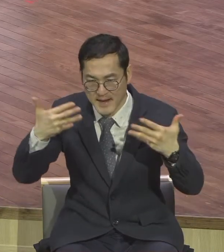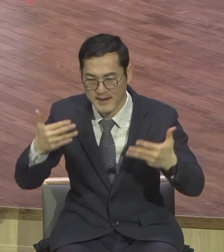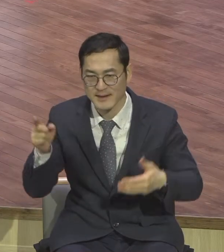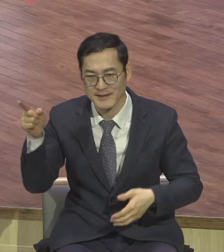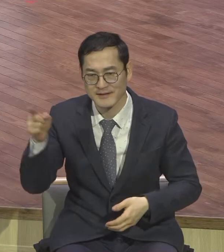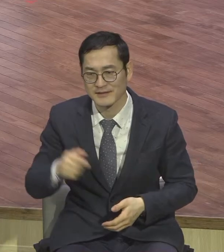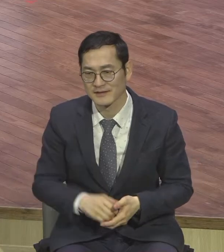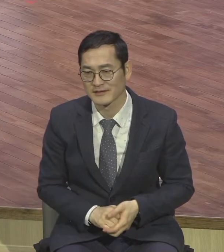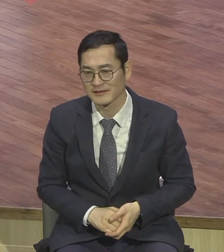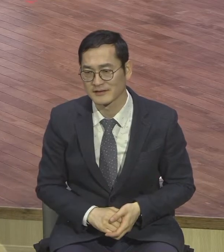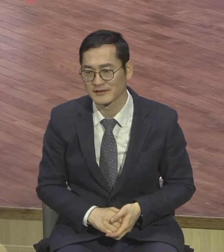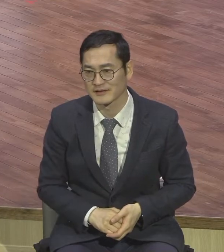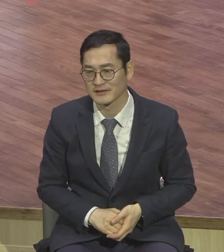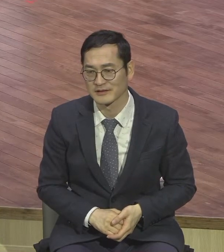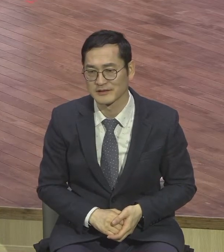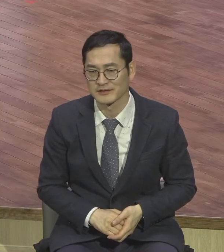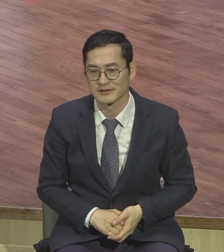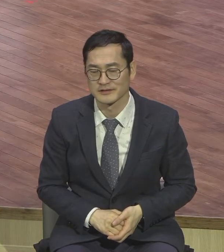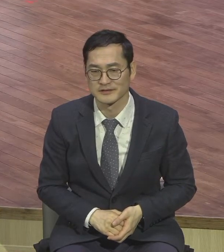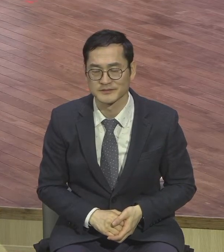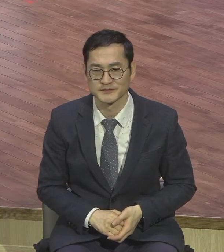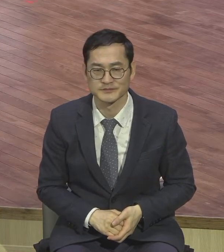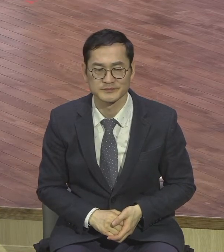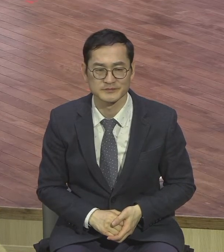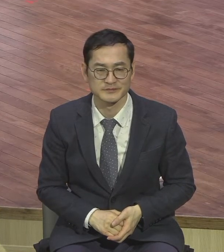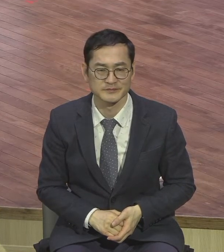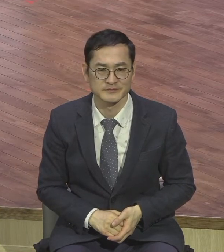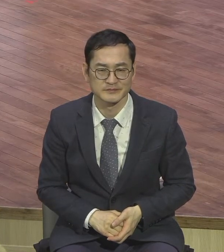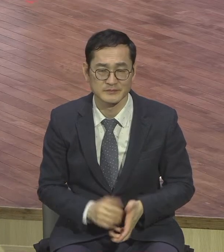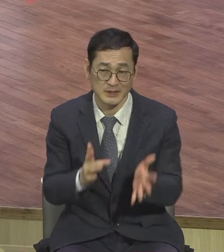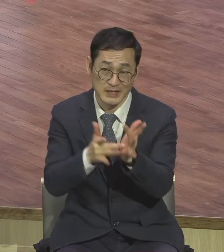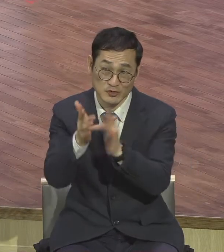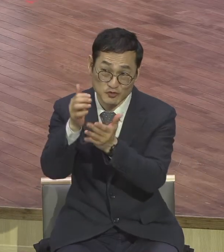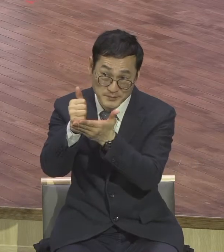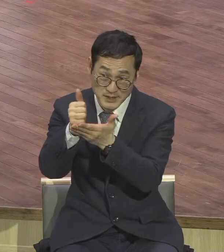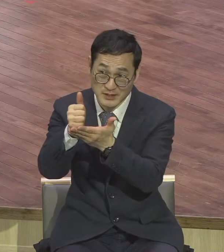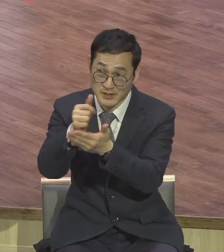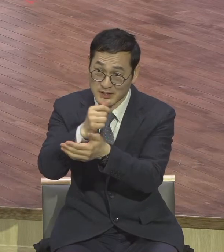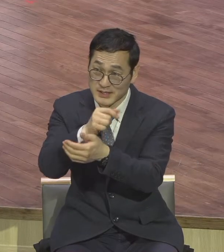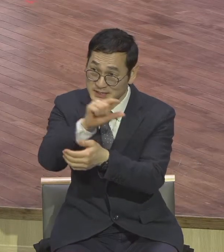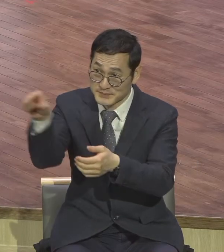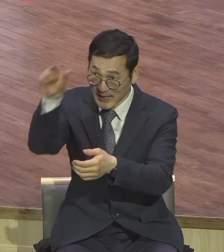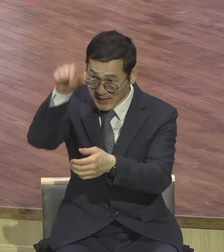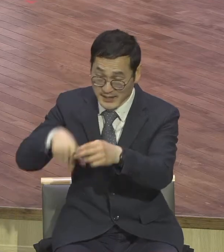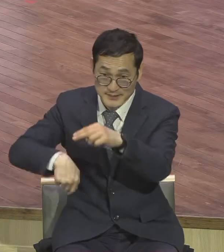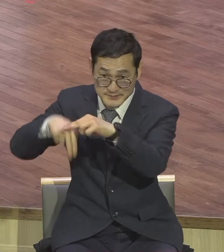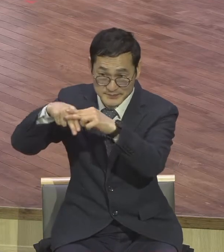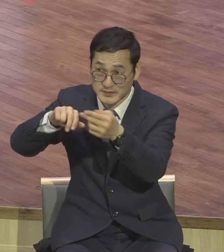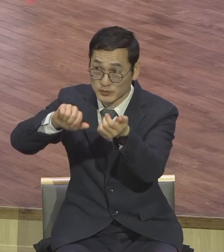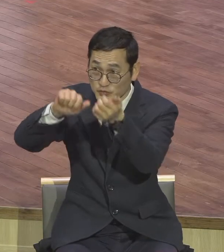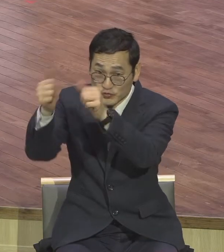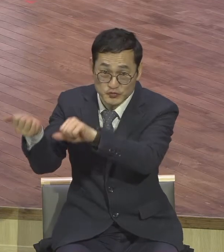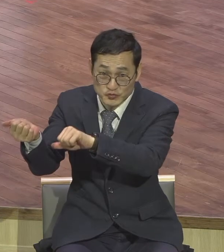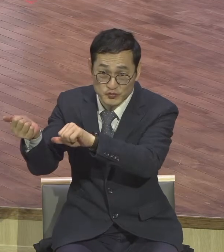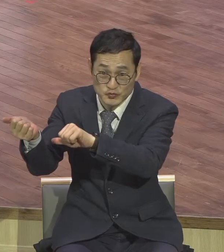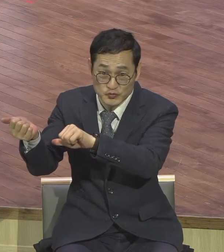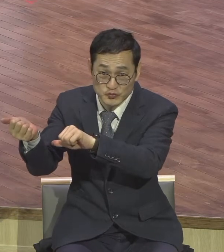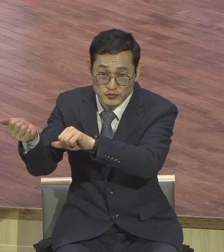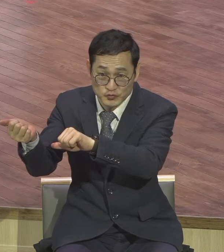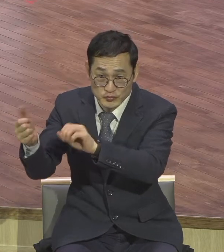용서하시는 예수님께서 십자가를 지심으로써 인간 스스로 절대 해결할